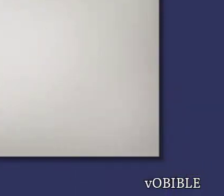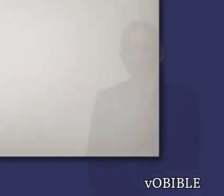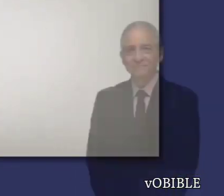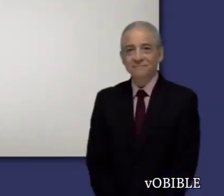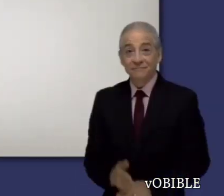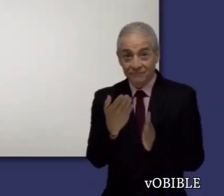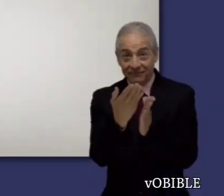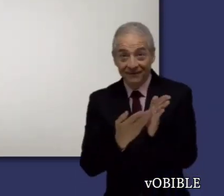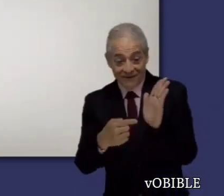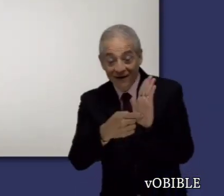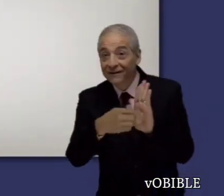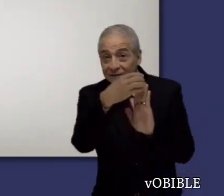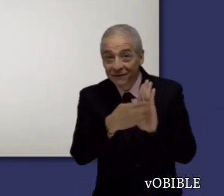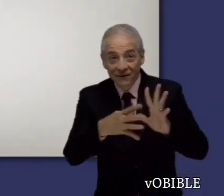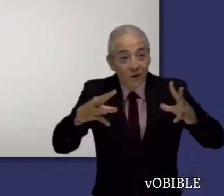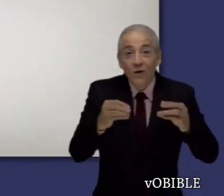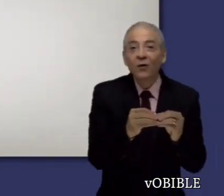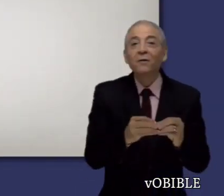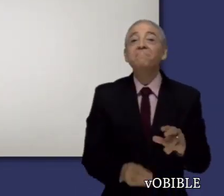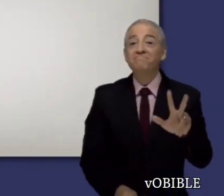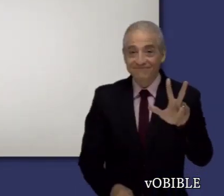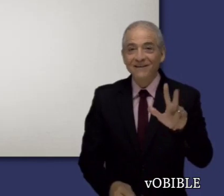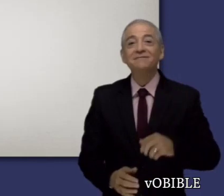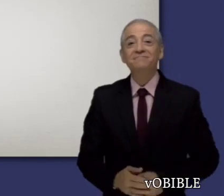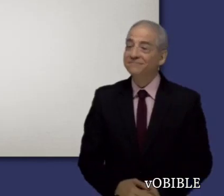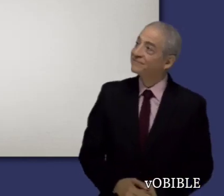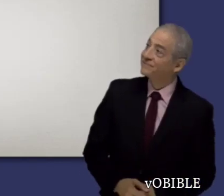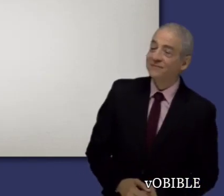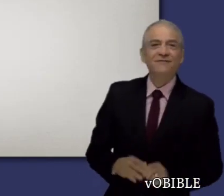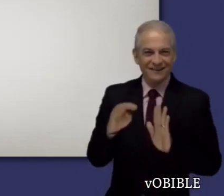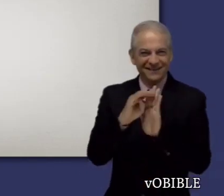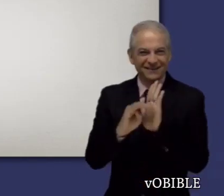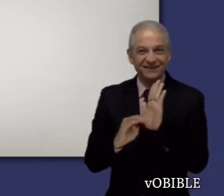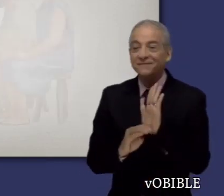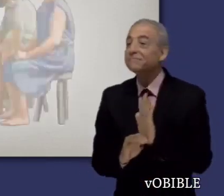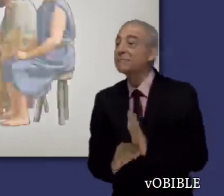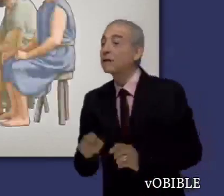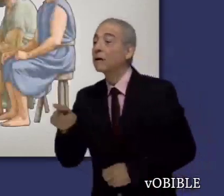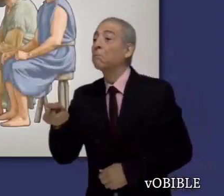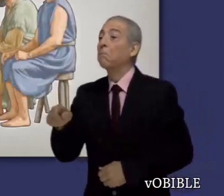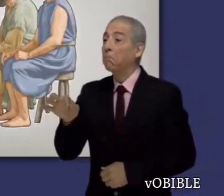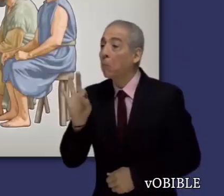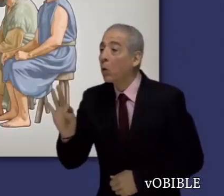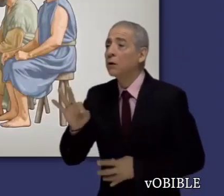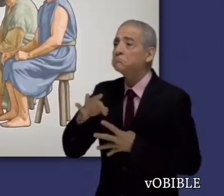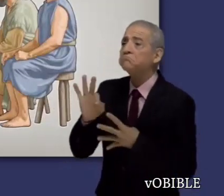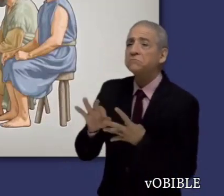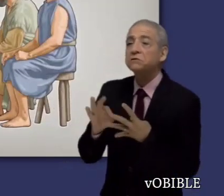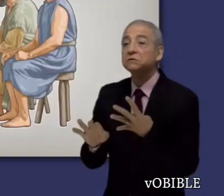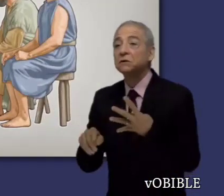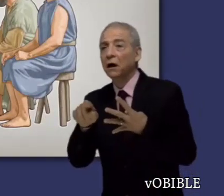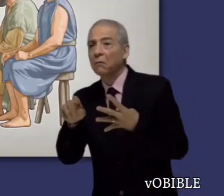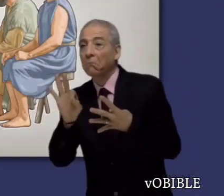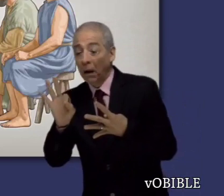La Carta a Tito tiene tres capítulos. El capítulo 1 enumera los requisitos espirituales que